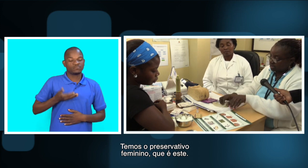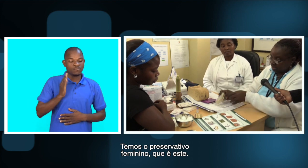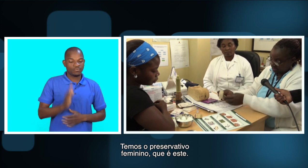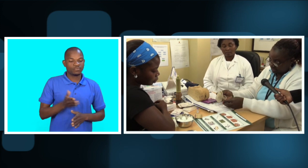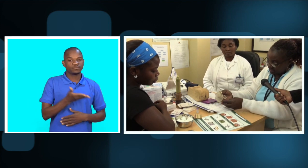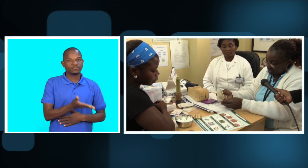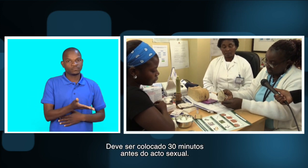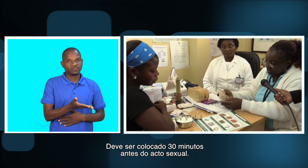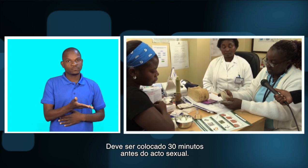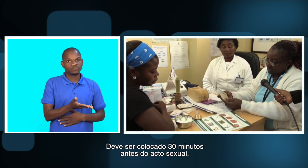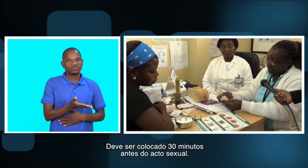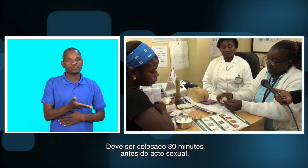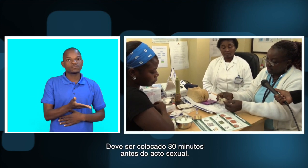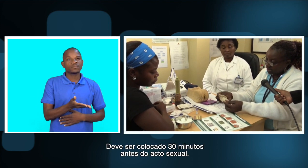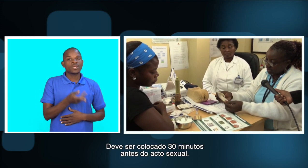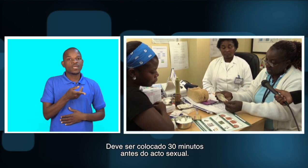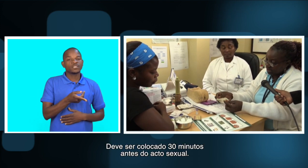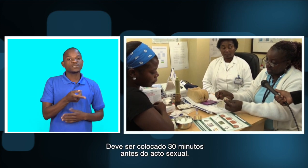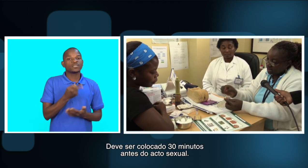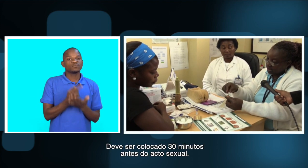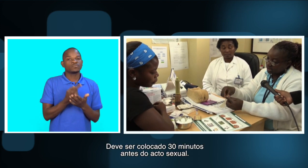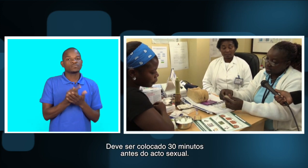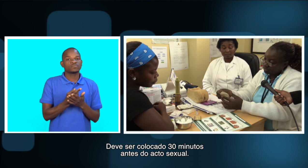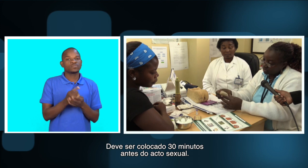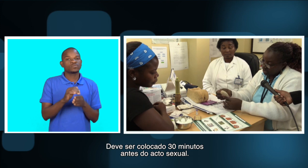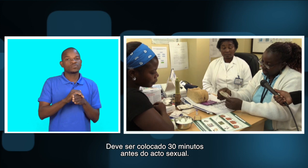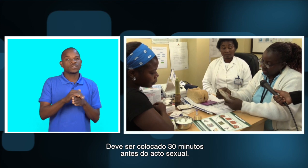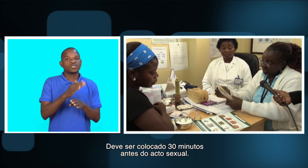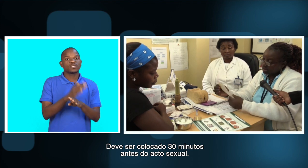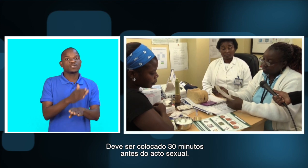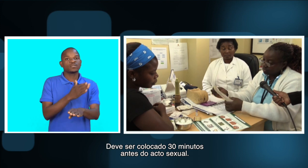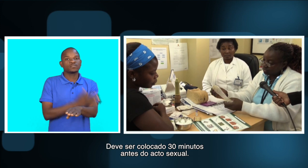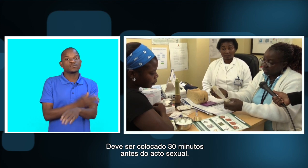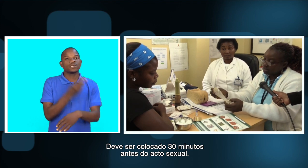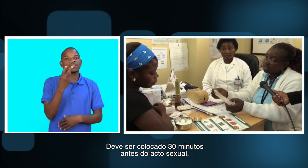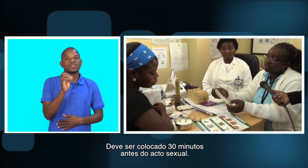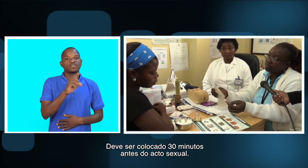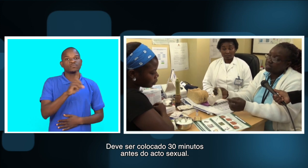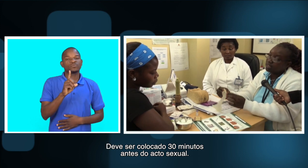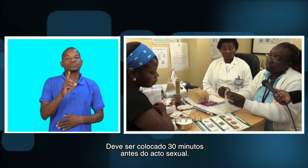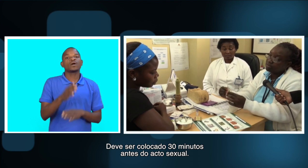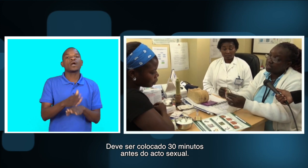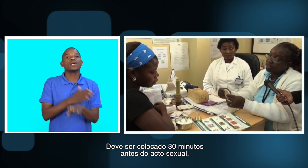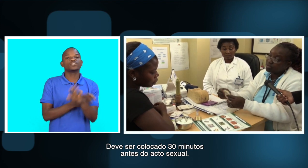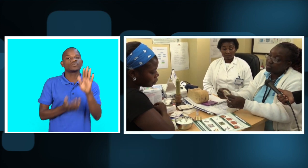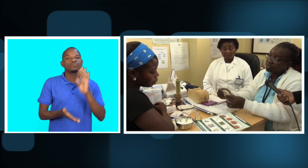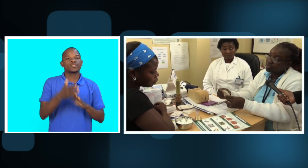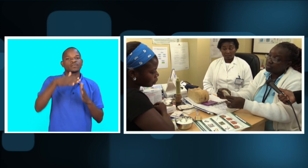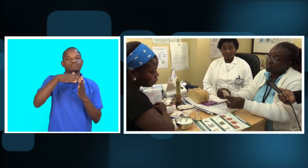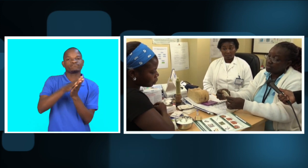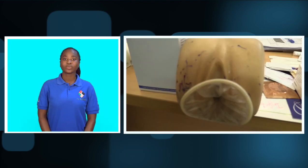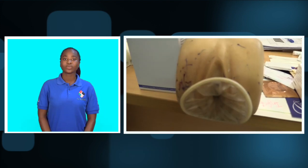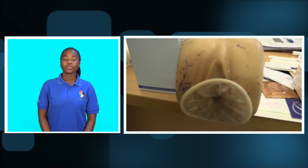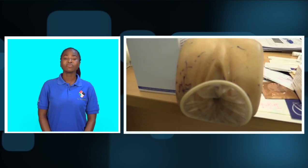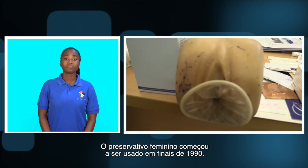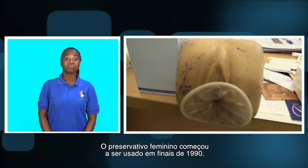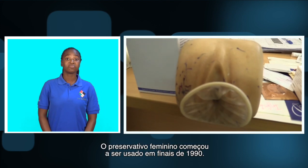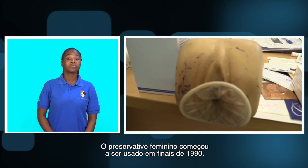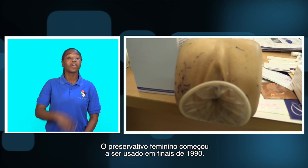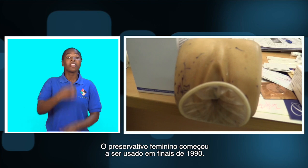este. Este aqui tem que se colocar 30 minutos antes de começar o sexo. O preservativo feminino começou